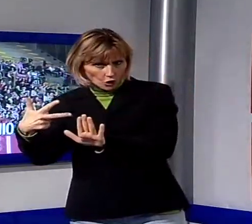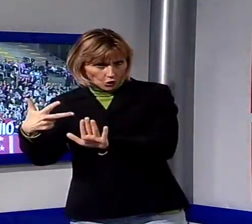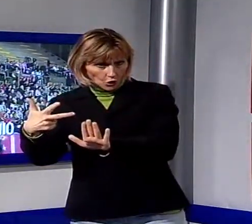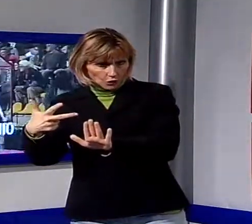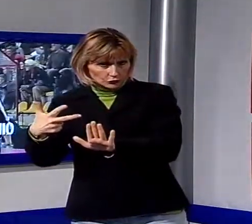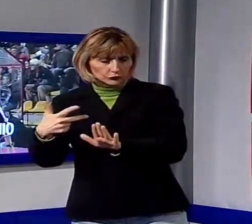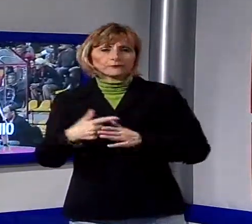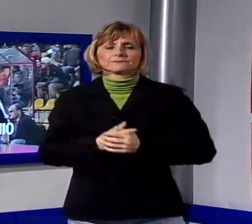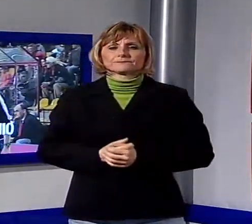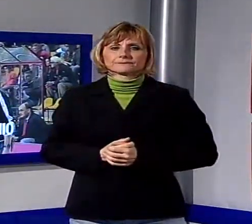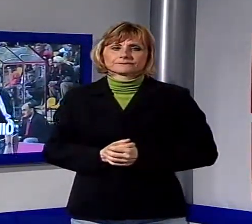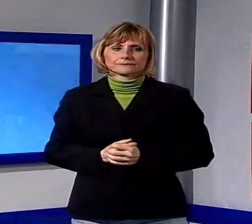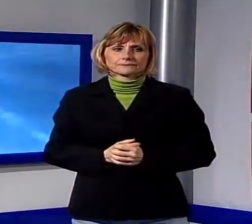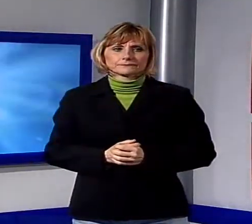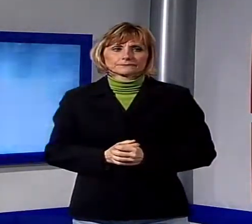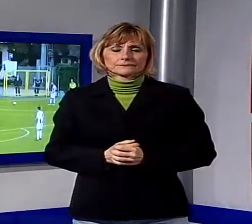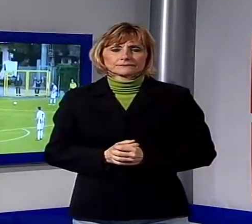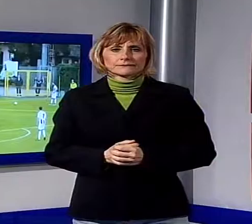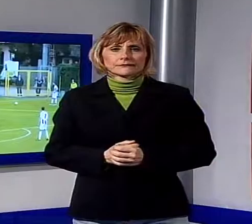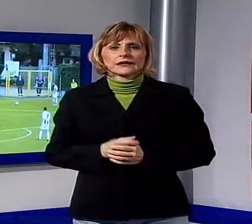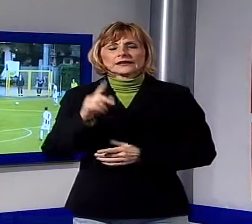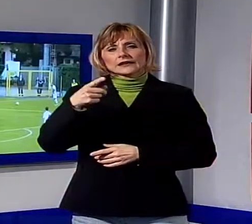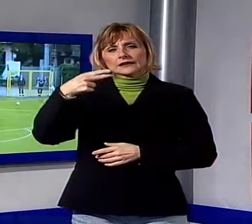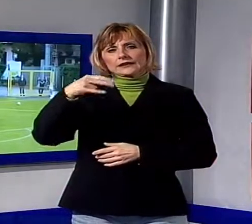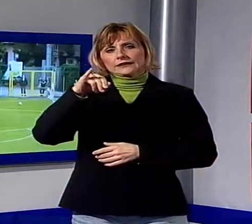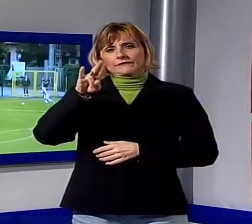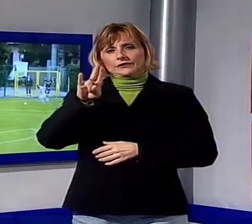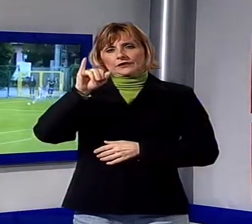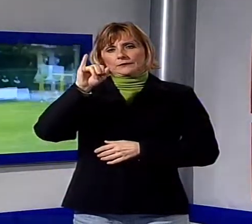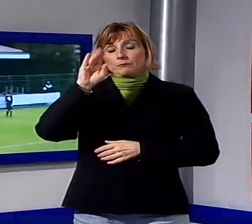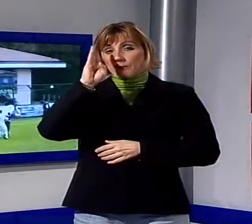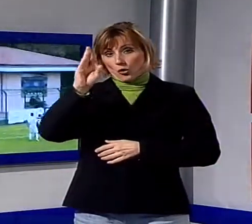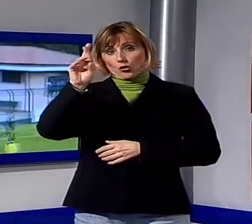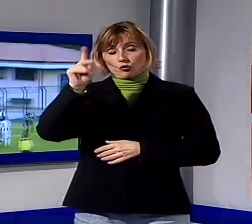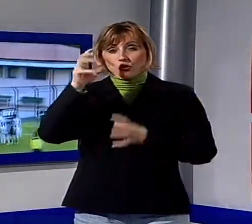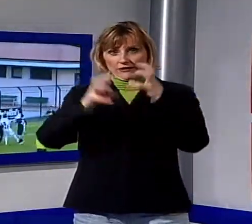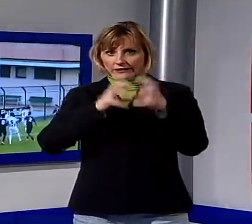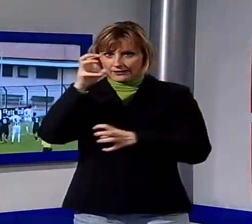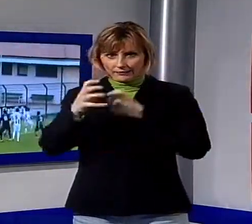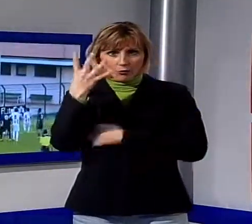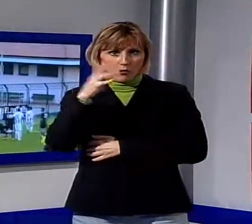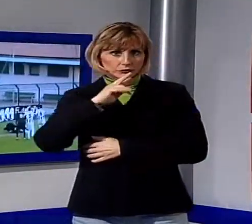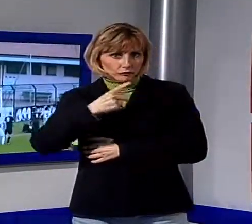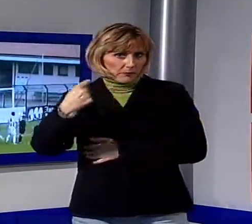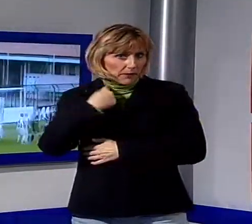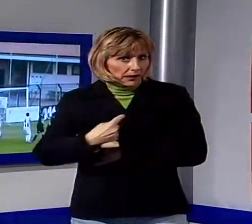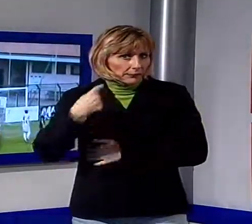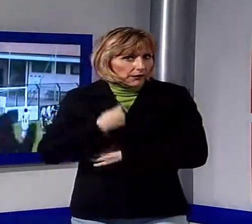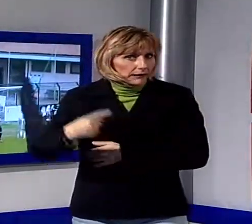campionesse d'Italia. Di Borgo ora è crisi, 4 sconfitte nelle ultime 4 giornate, la fortuna sembra aver